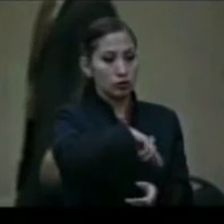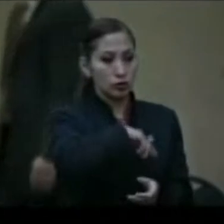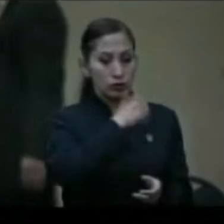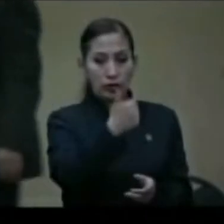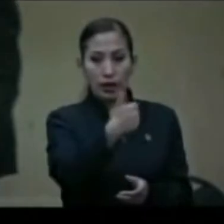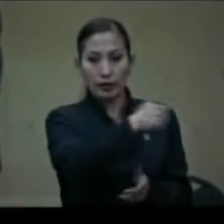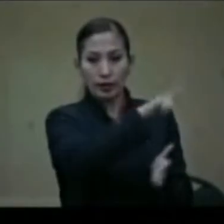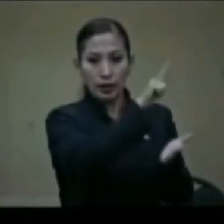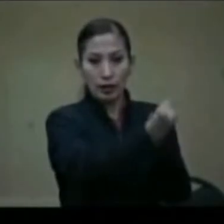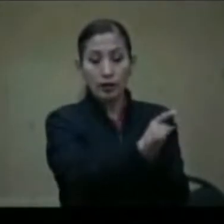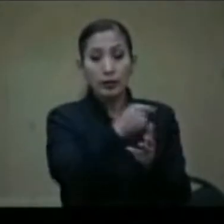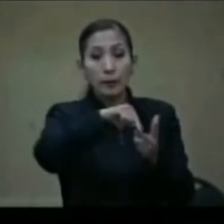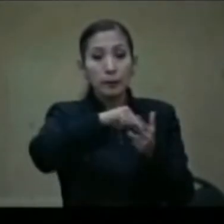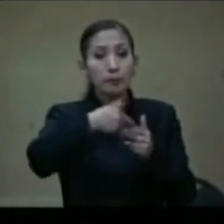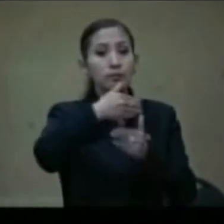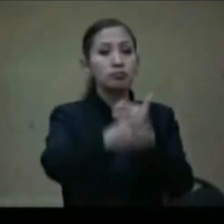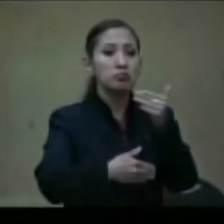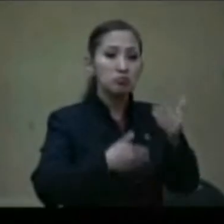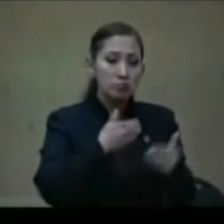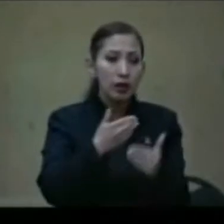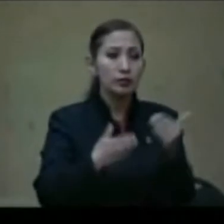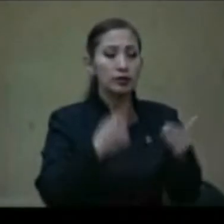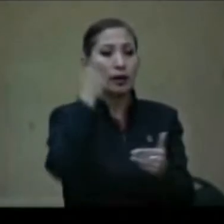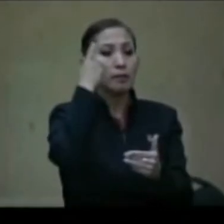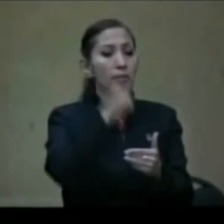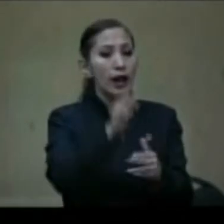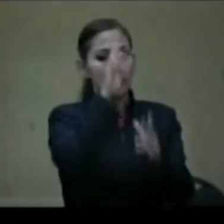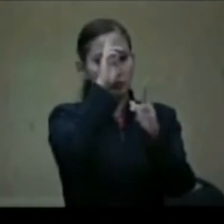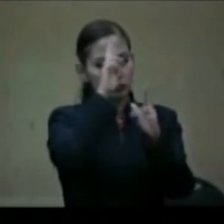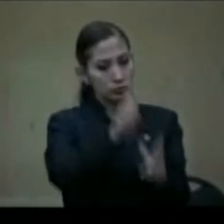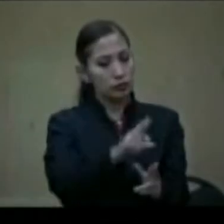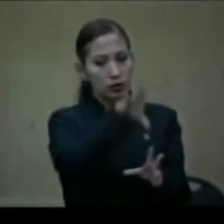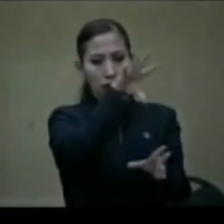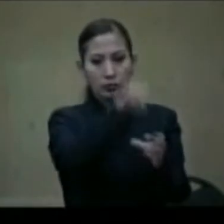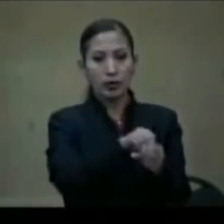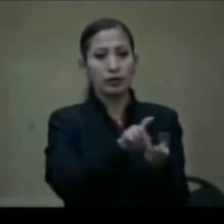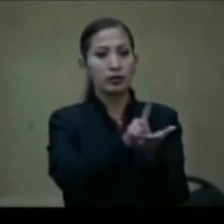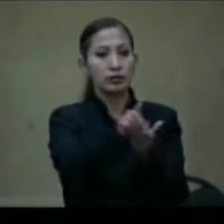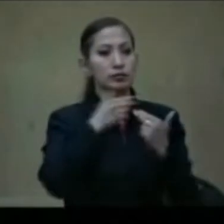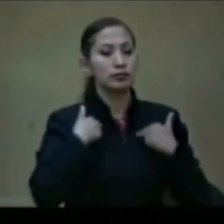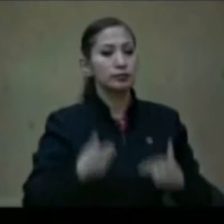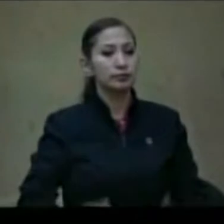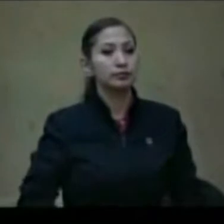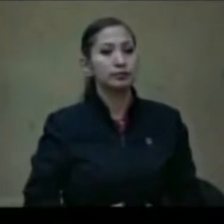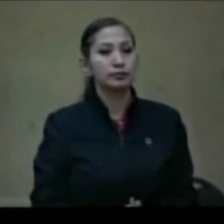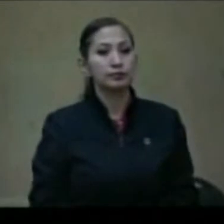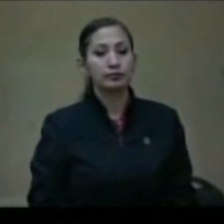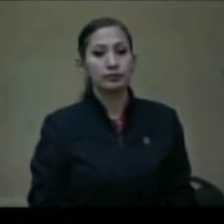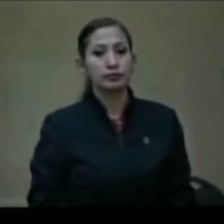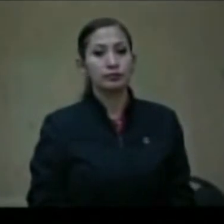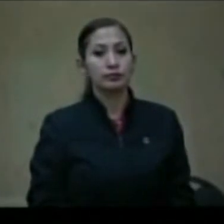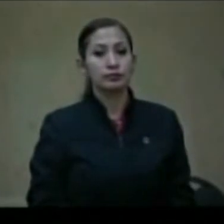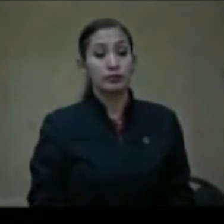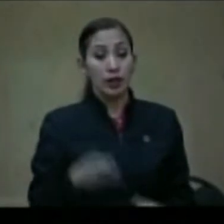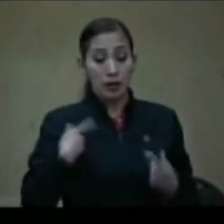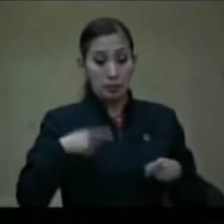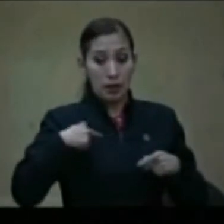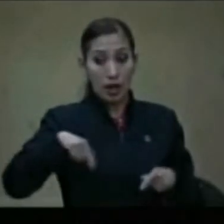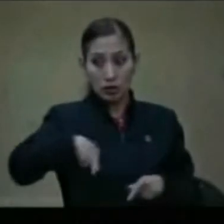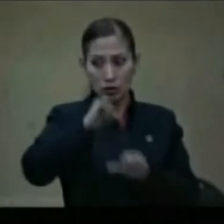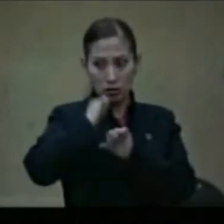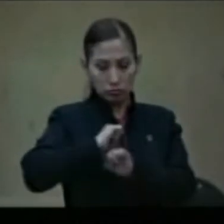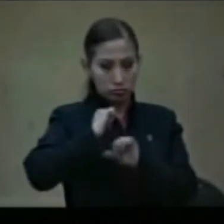Ello será un paso de muchos otros hacia el respeto pleno de los derechos humanos. Los funcionarios,